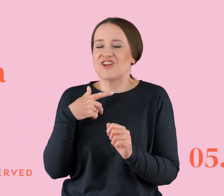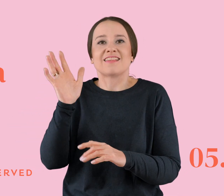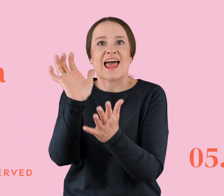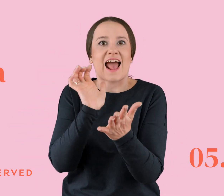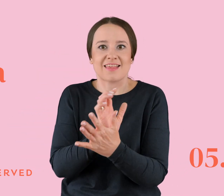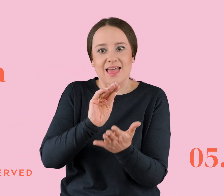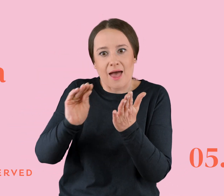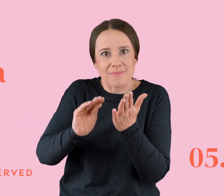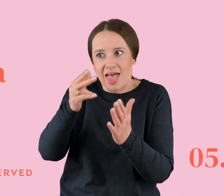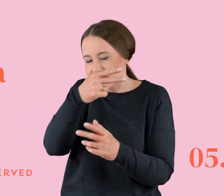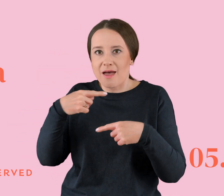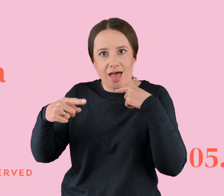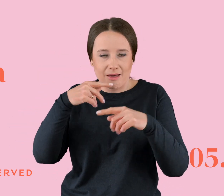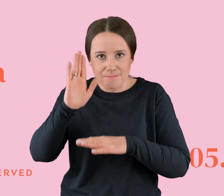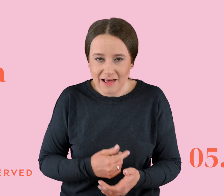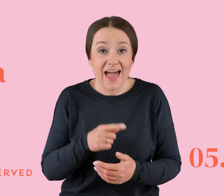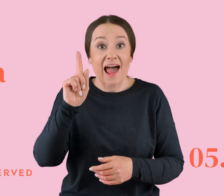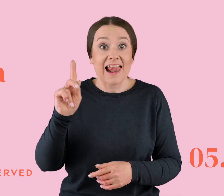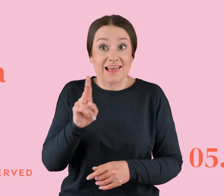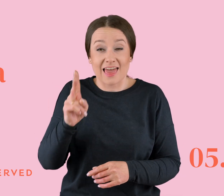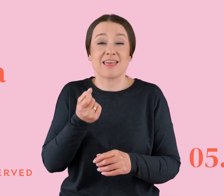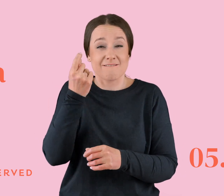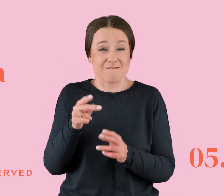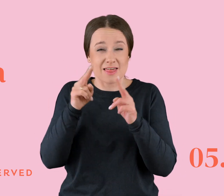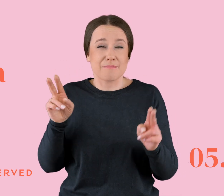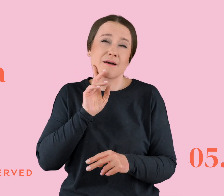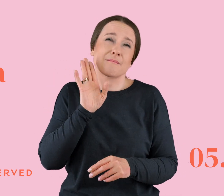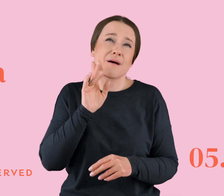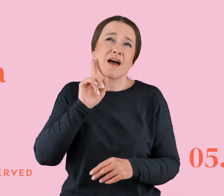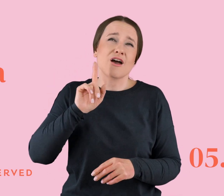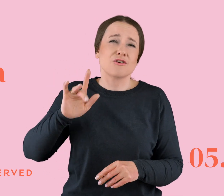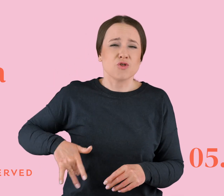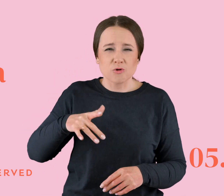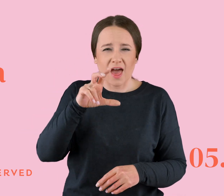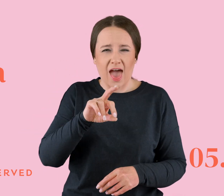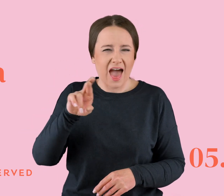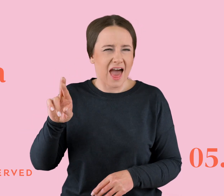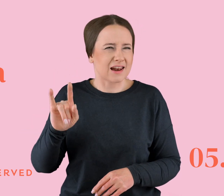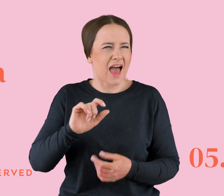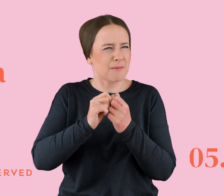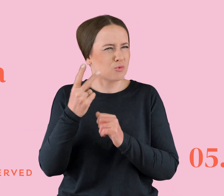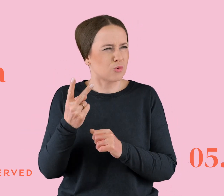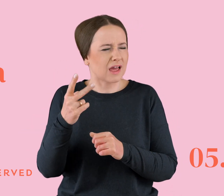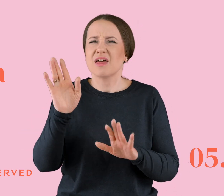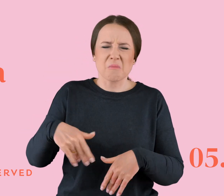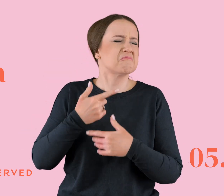wszystko, w którymś momencie, ten książę, chyba Harry, czy tam ten drugi, oni powiedzieli, że no dobra, jebać to, za bardzo cię kocham, żeby się z tobą